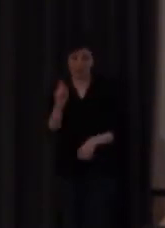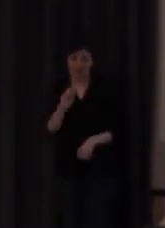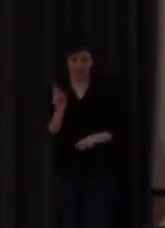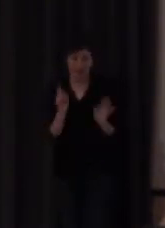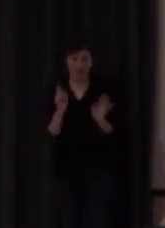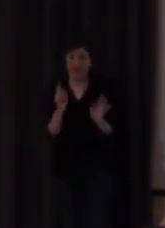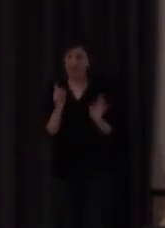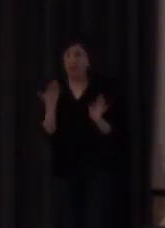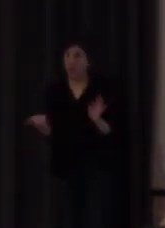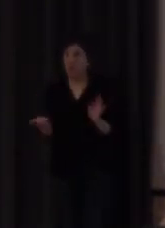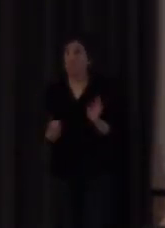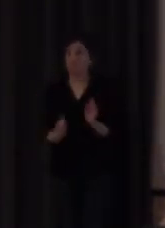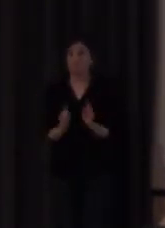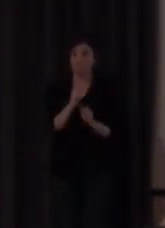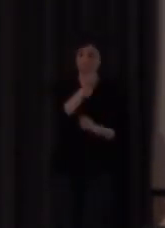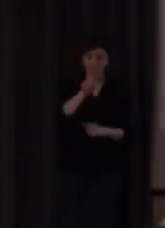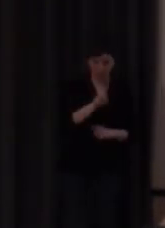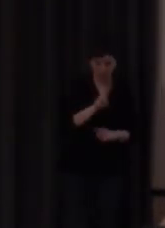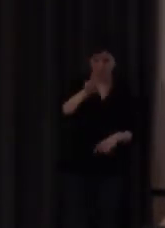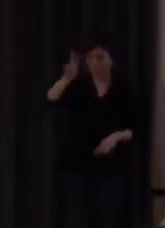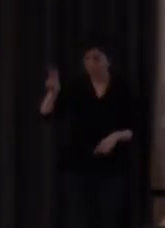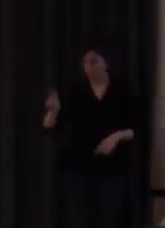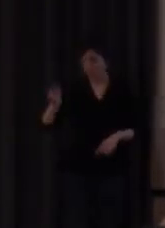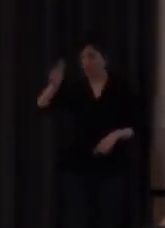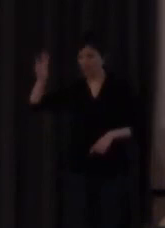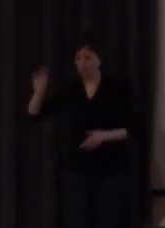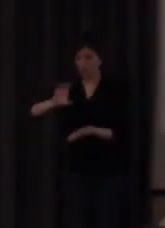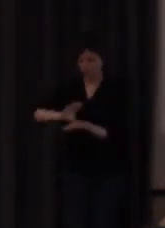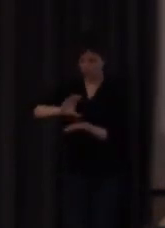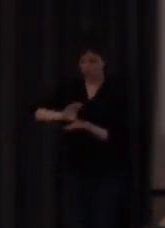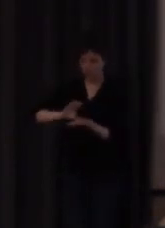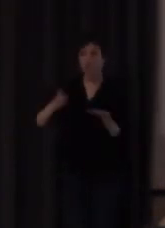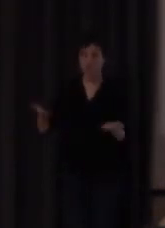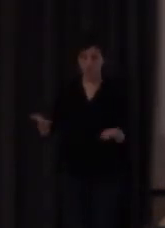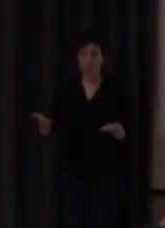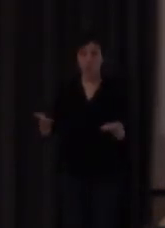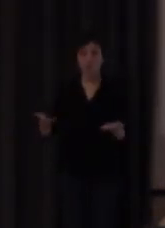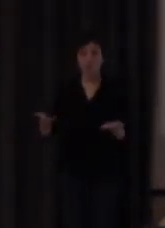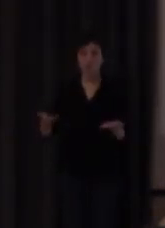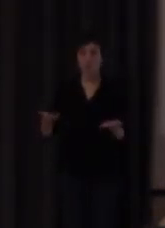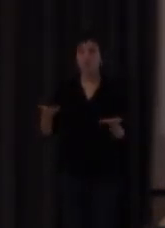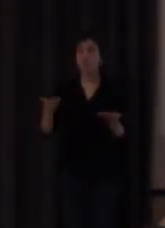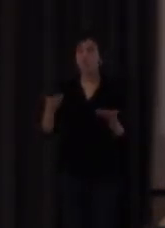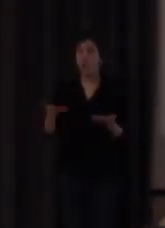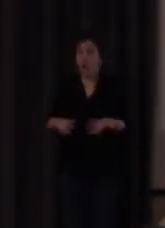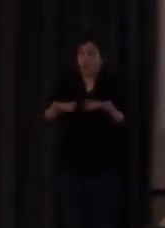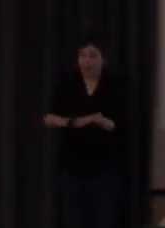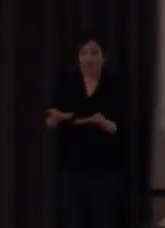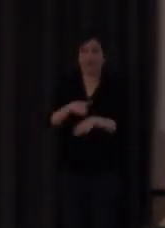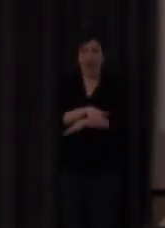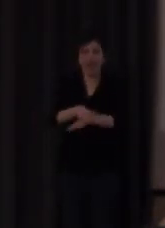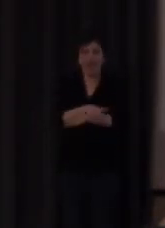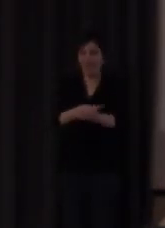metemos? bueno pues en primero en segundo y en tercero tiene un hueco por ahí ofrece la propia administración